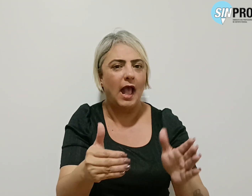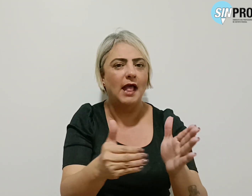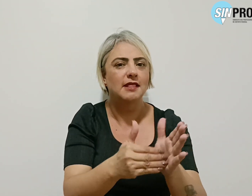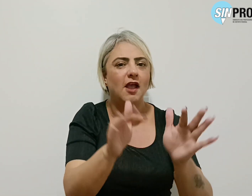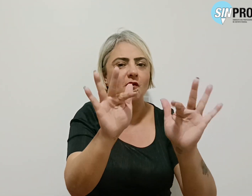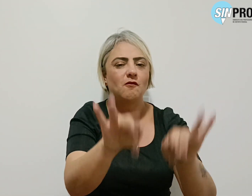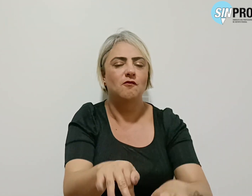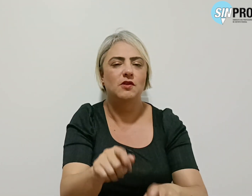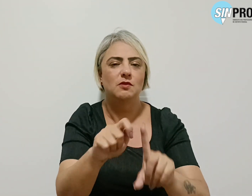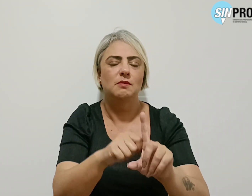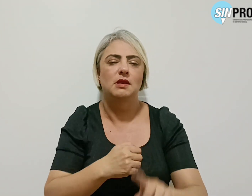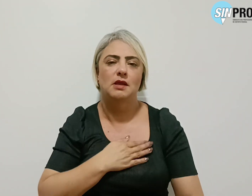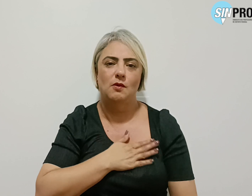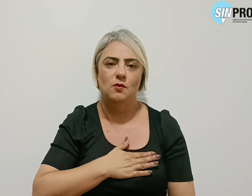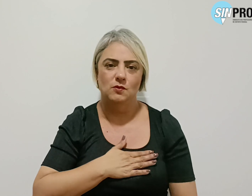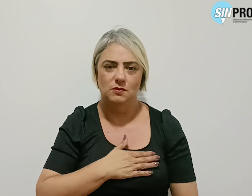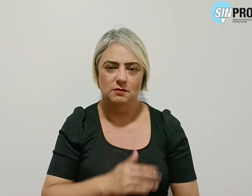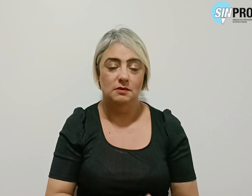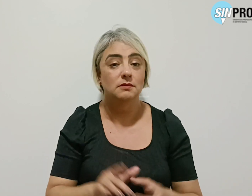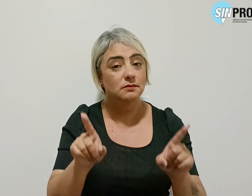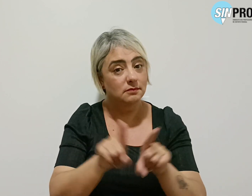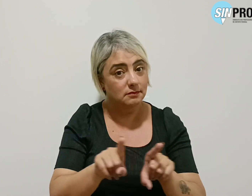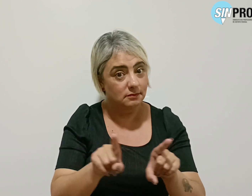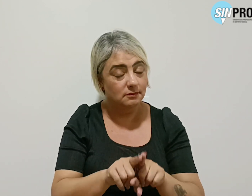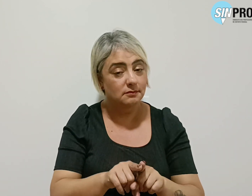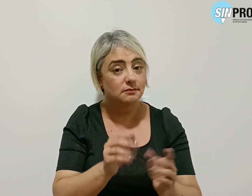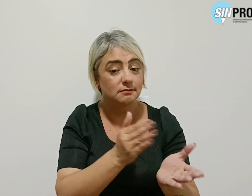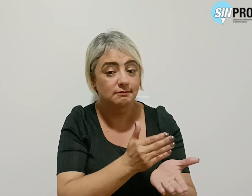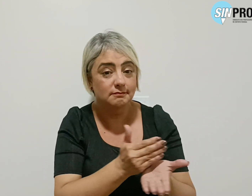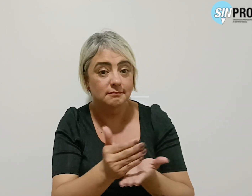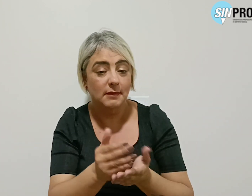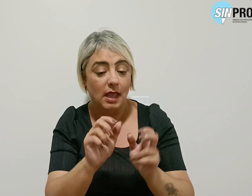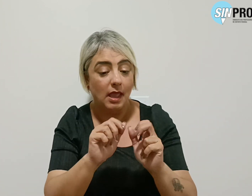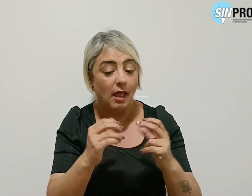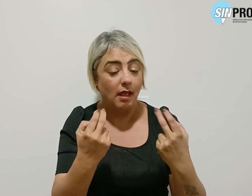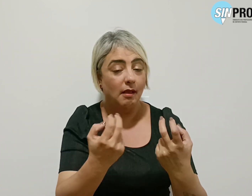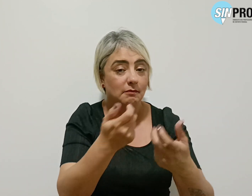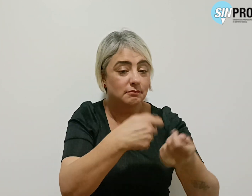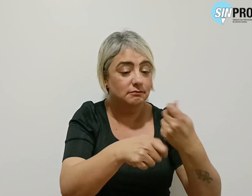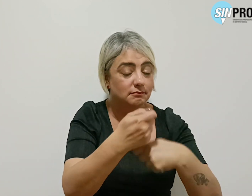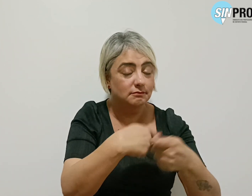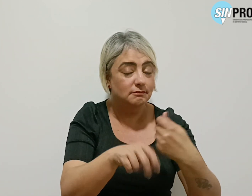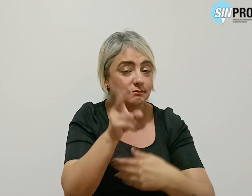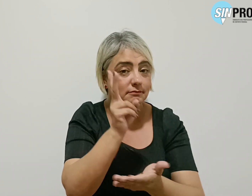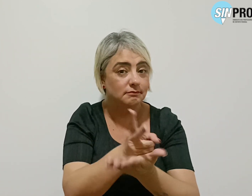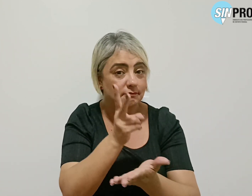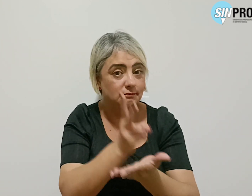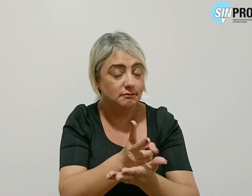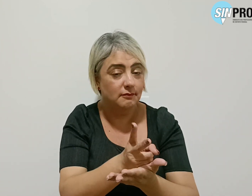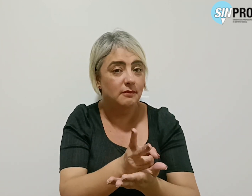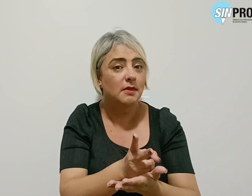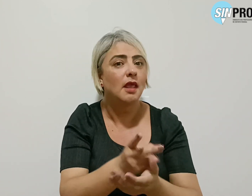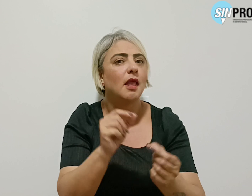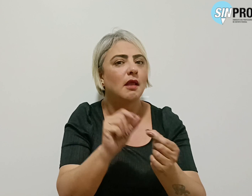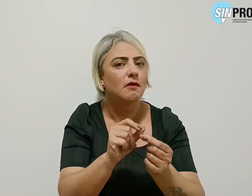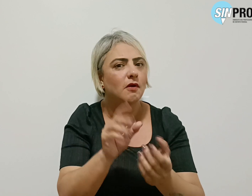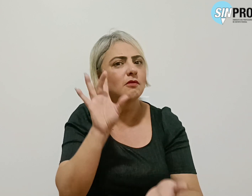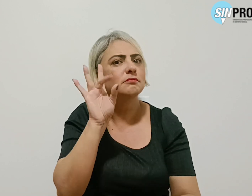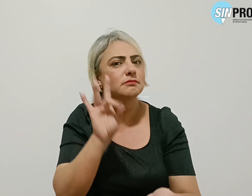fim de agosto. Também, a partir da mesa de negociação permanente, foi confirmado o